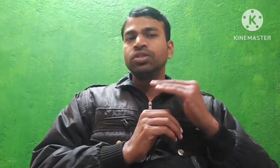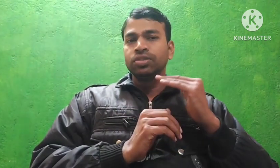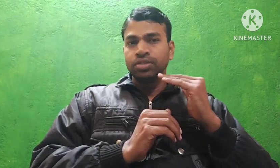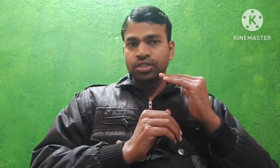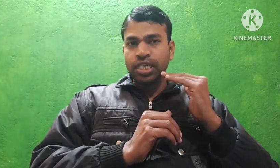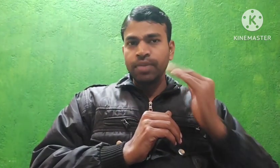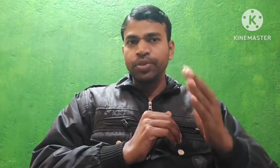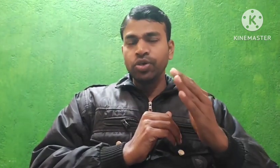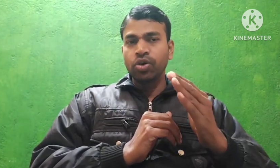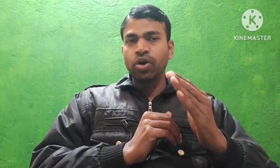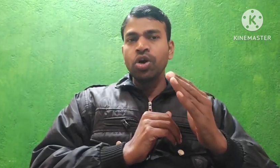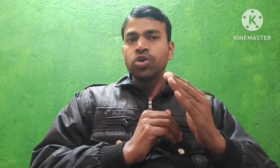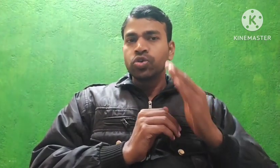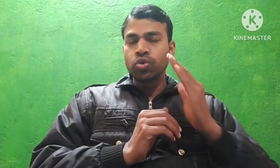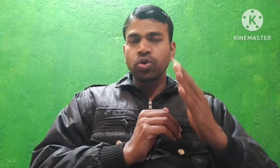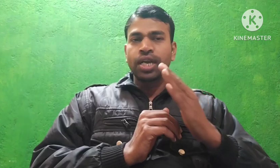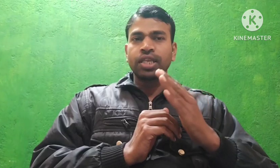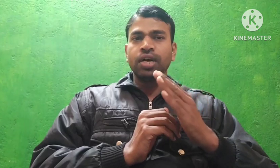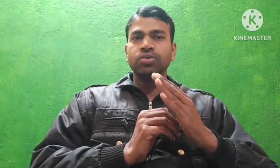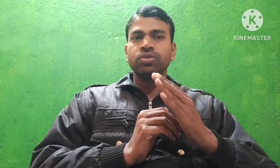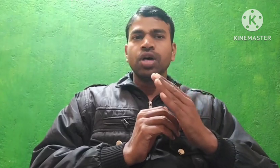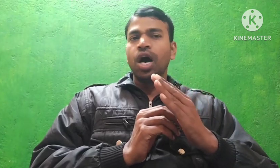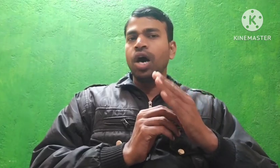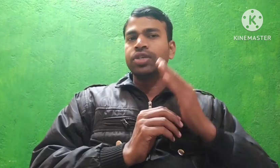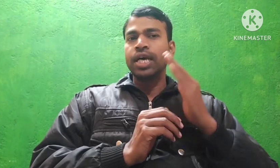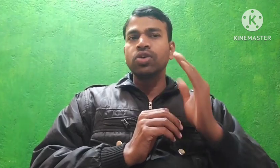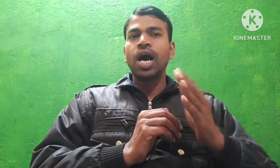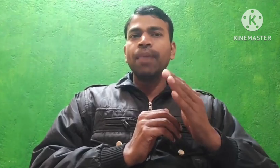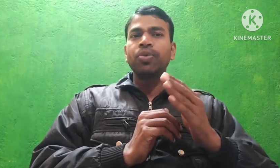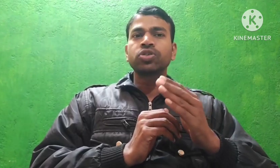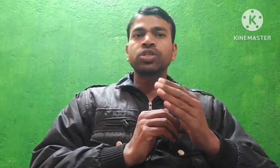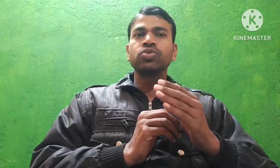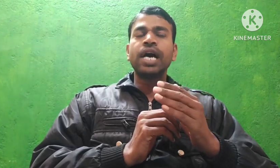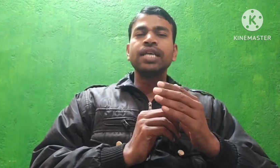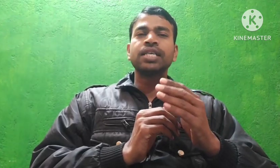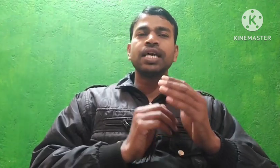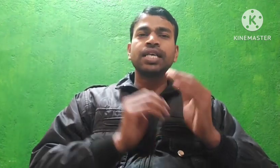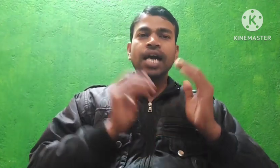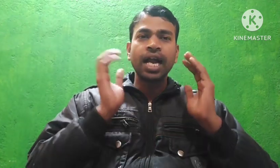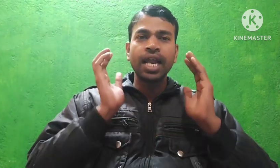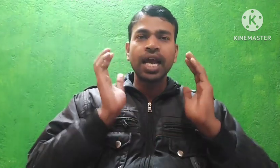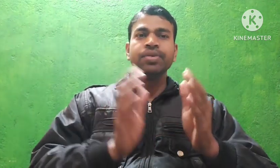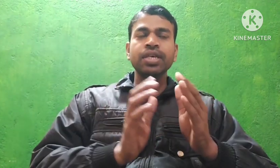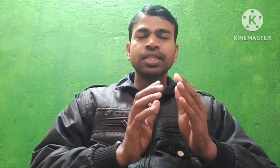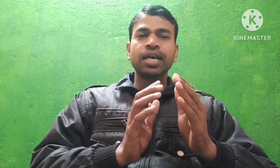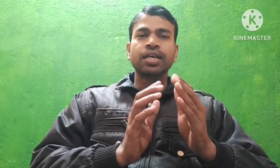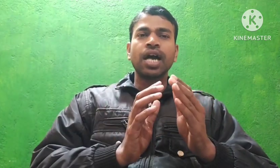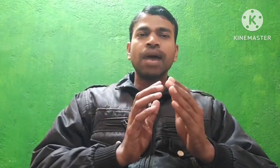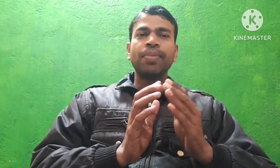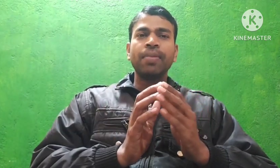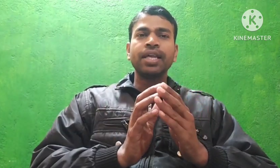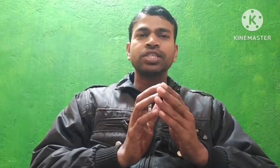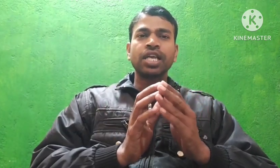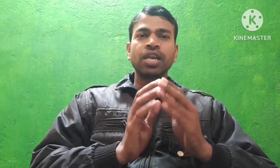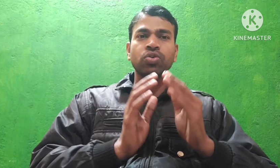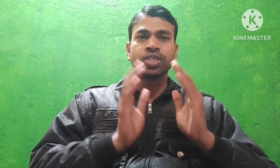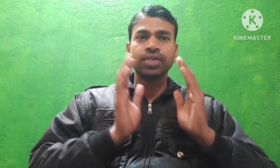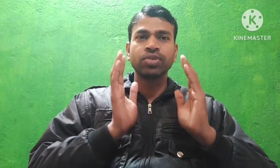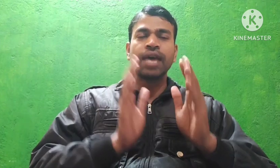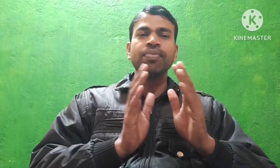चलिए वीडियो को सुरू करता हूँ और साथियों आप लोग से गुजारिस है कि अगर अभी तक आप हमारे चैनल को सबस्क्राइब